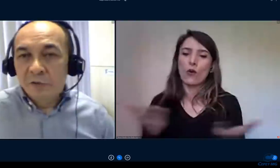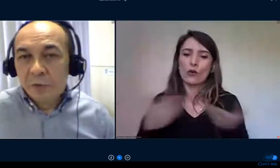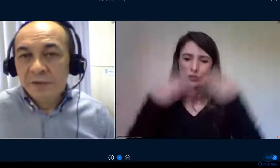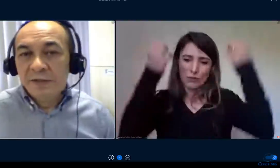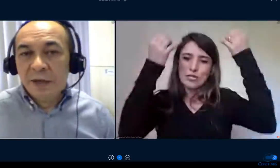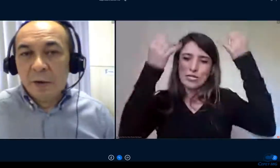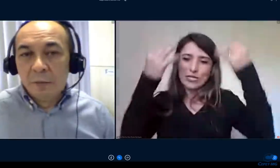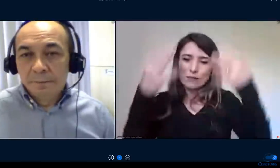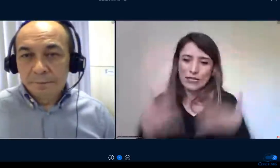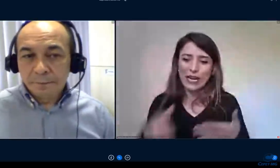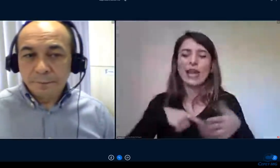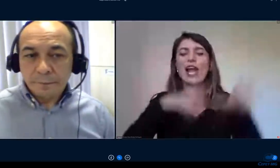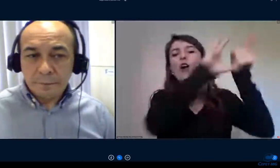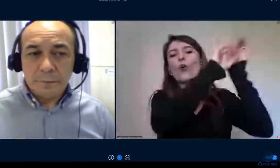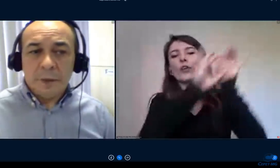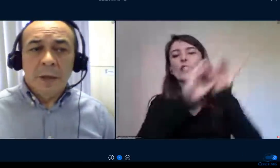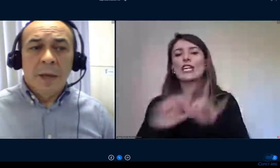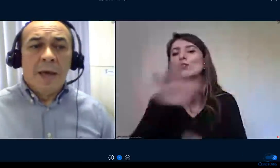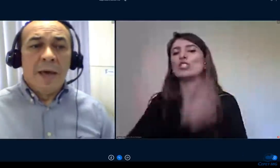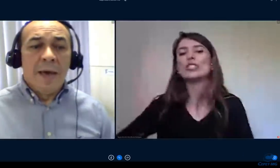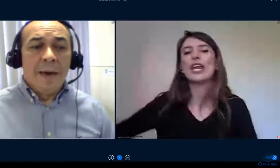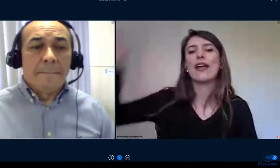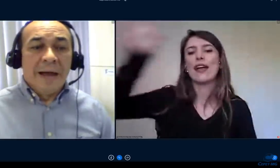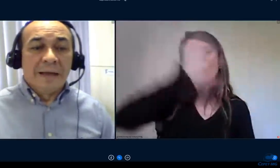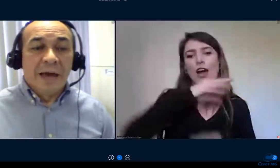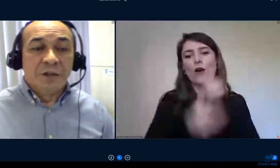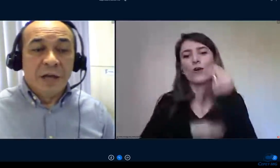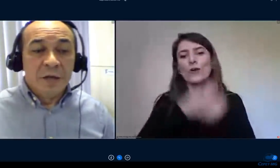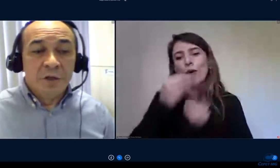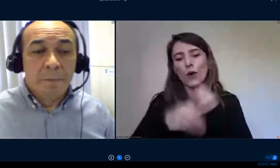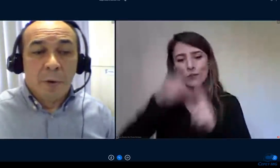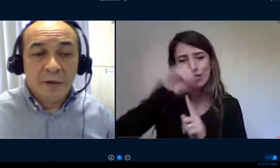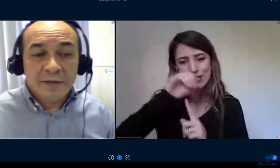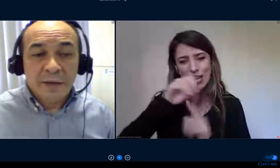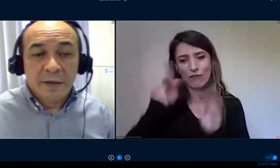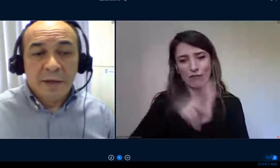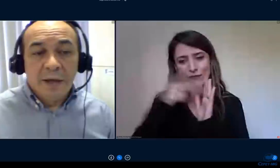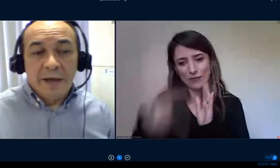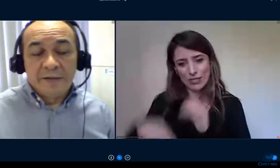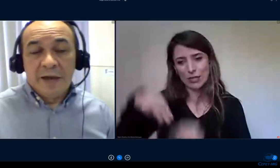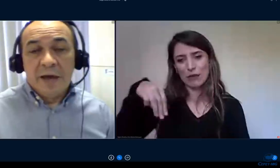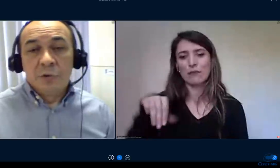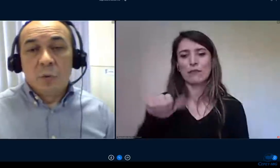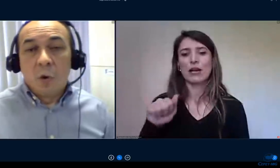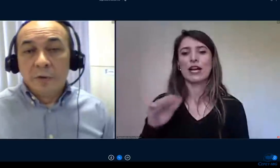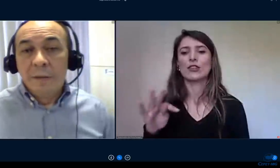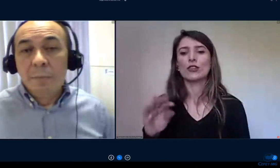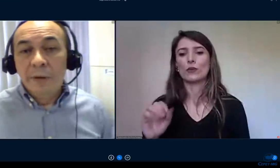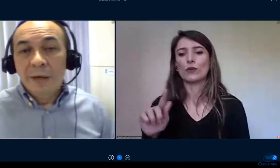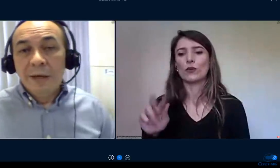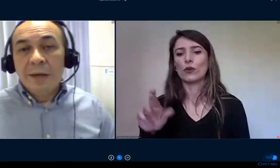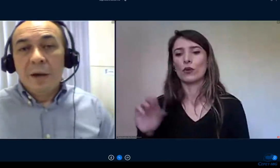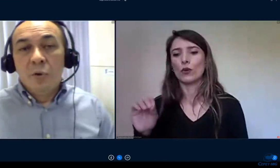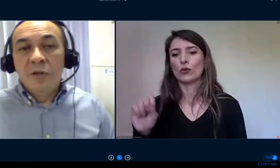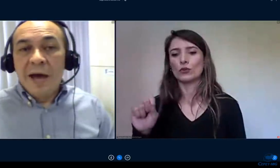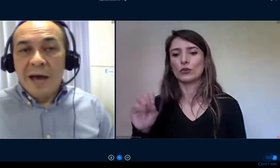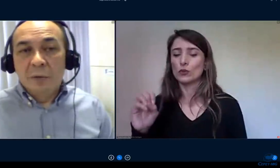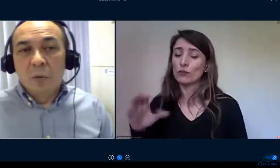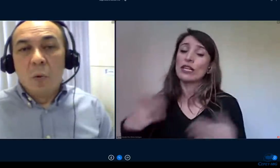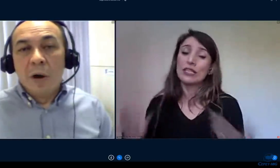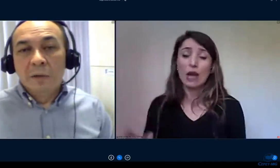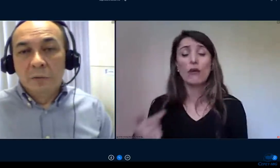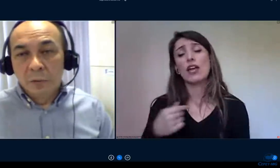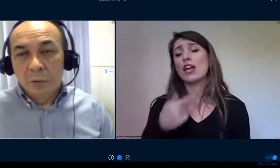ficar à disposição para que a gente possa Sérgio contribuir no